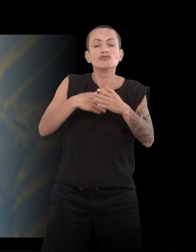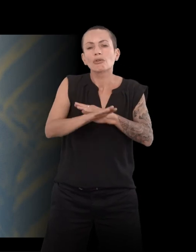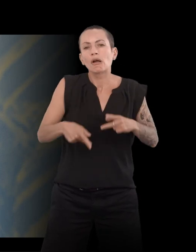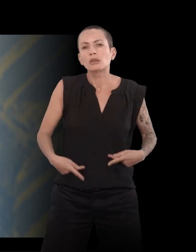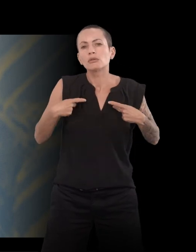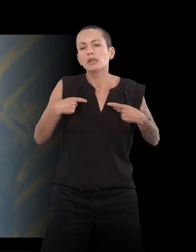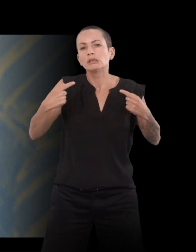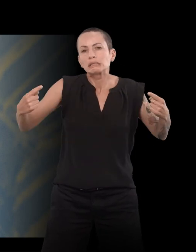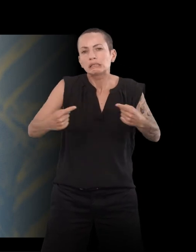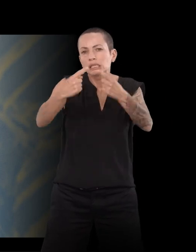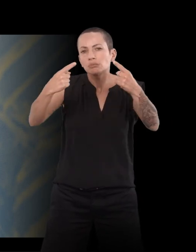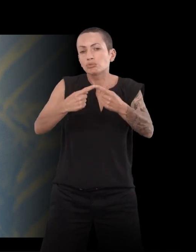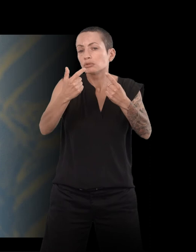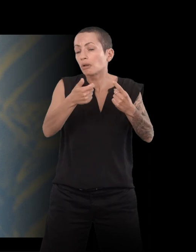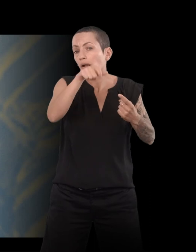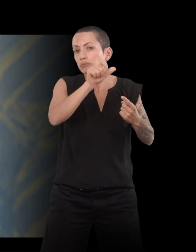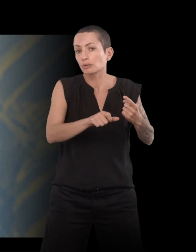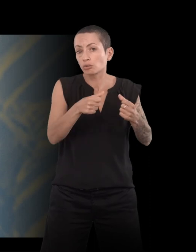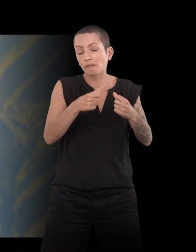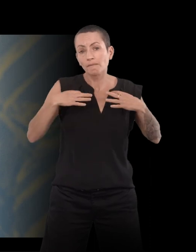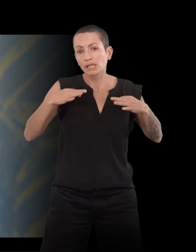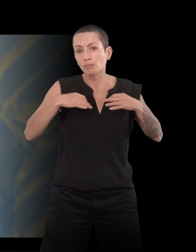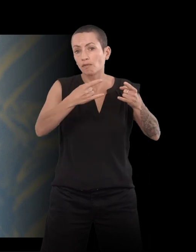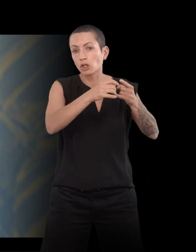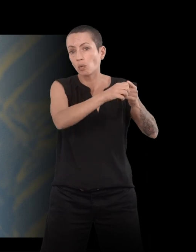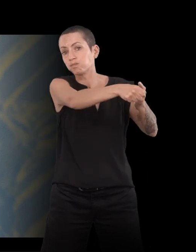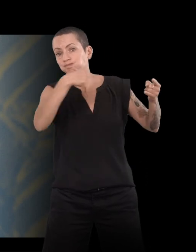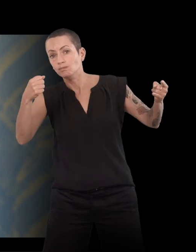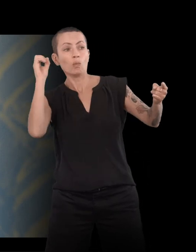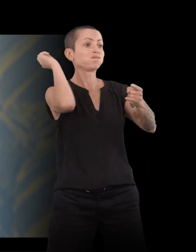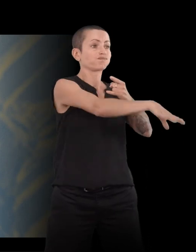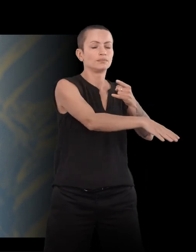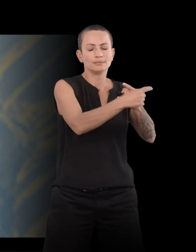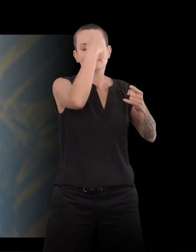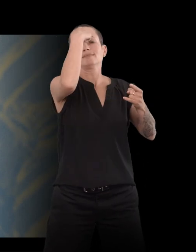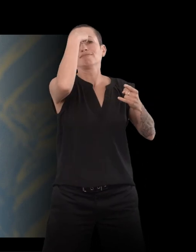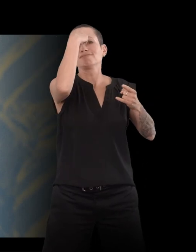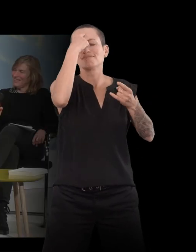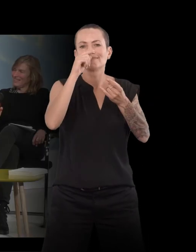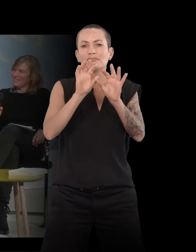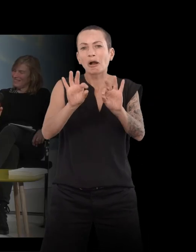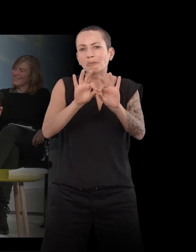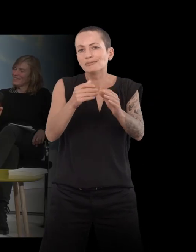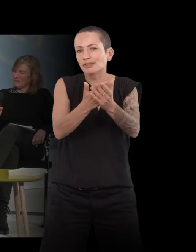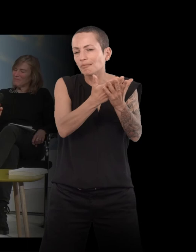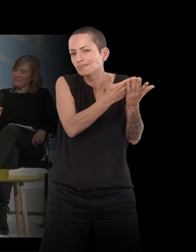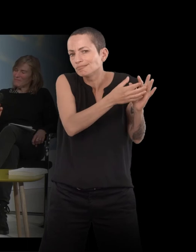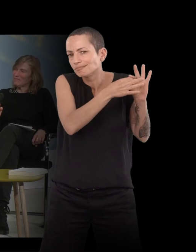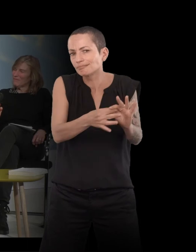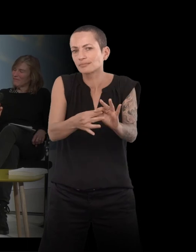foutu la vêtement par la fenêtre et ça m'a donné l'idée de raconter ça. Donc il un petit quelque chose, après il faut savoir